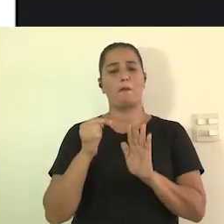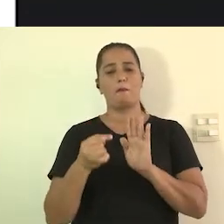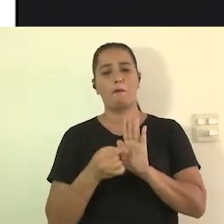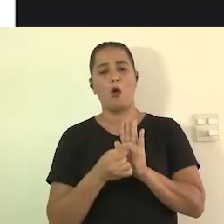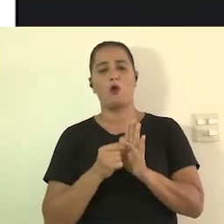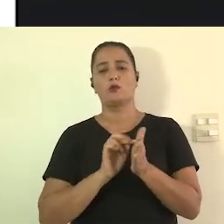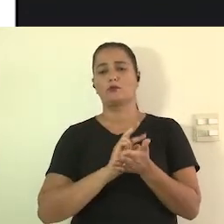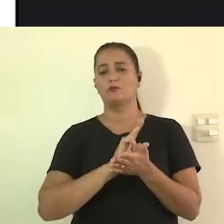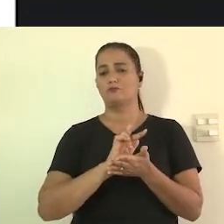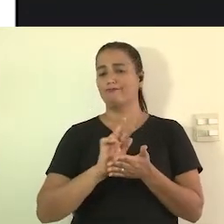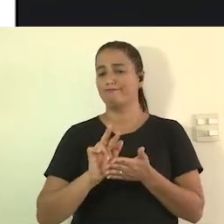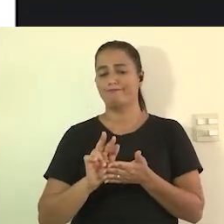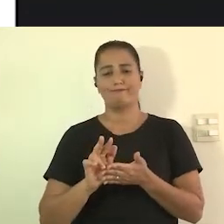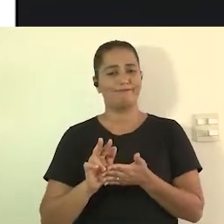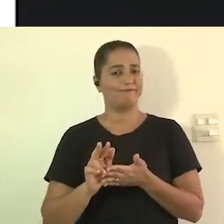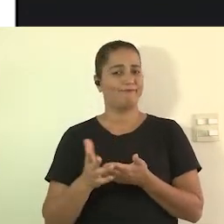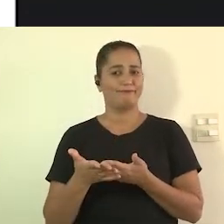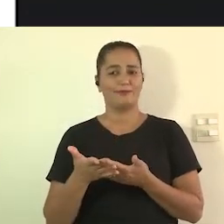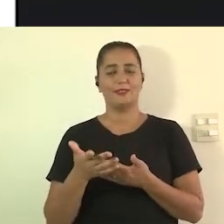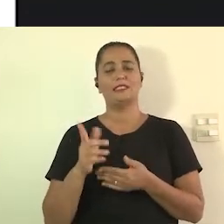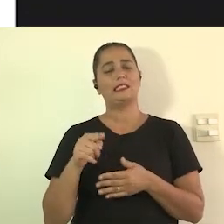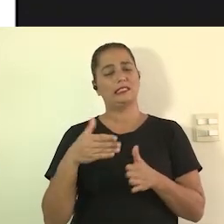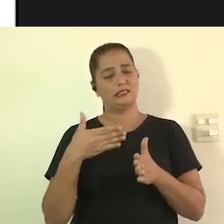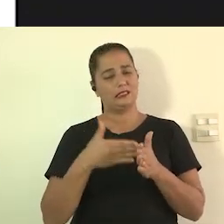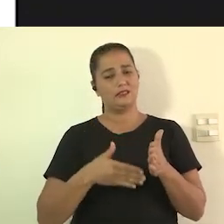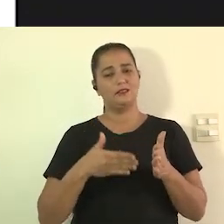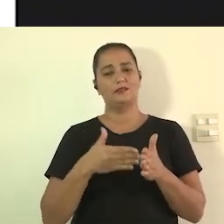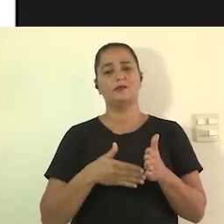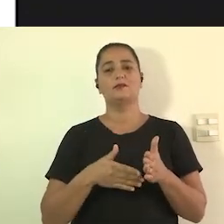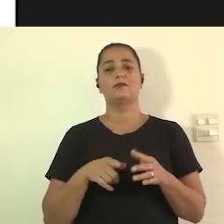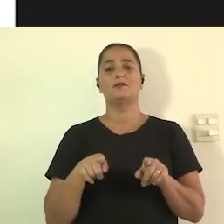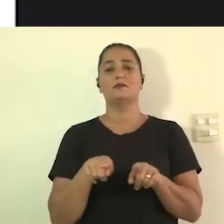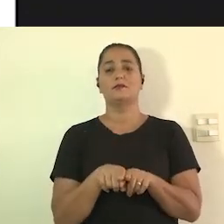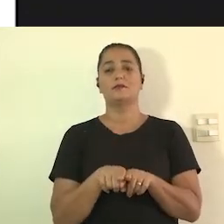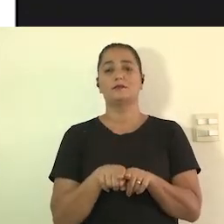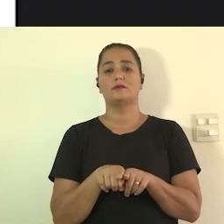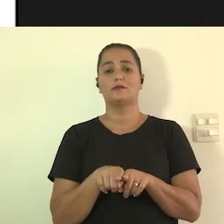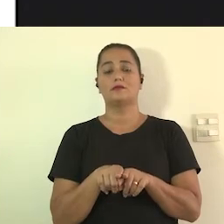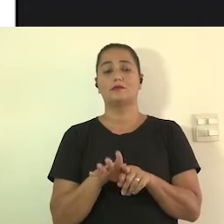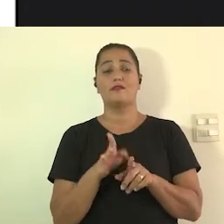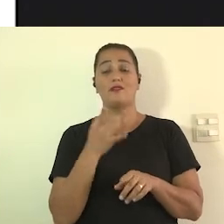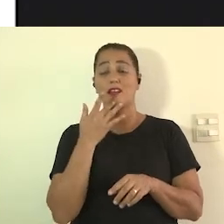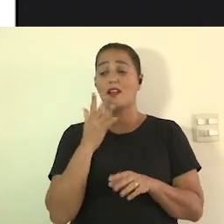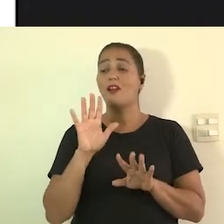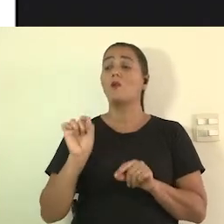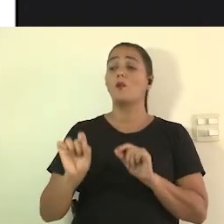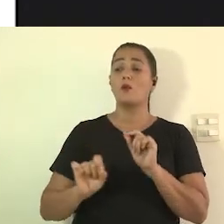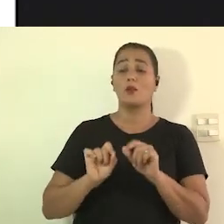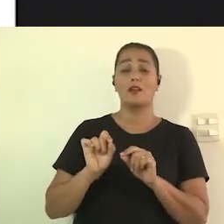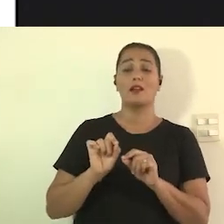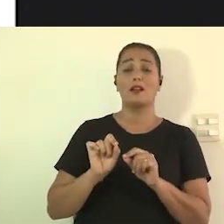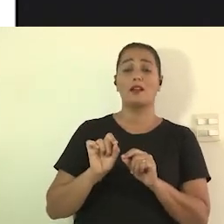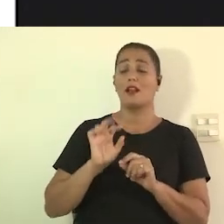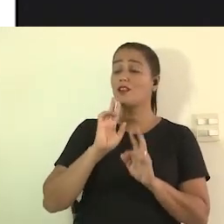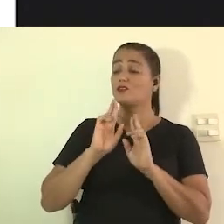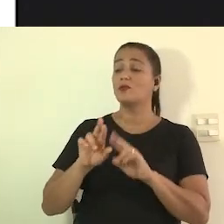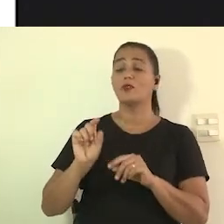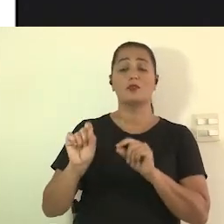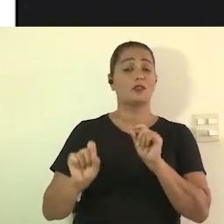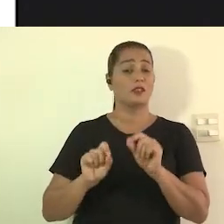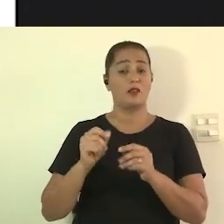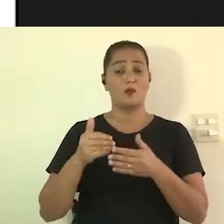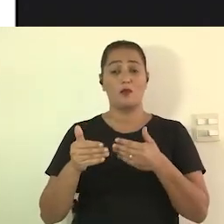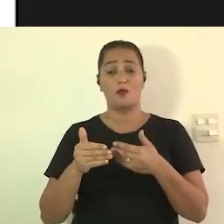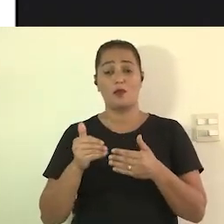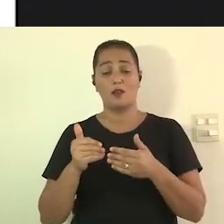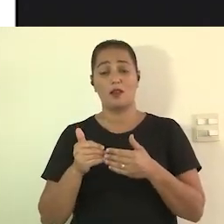isso muitas vezes pode ser um emprado e as desculpas são as mesmas para qualquer recurso de